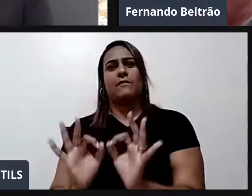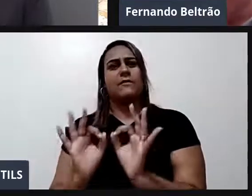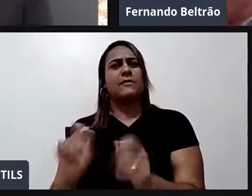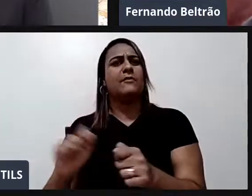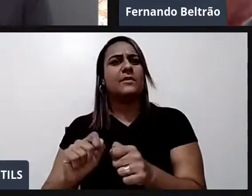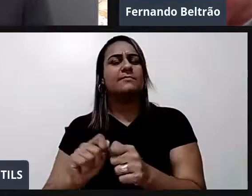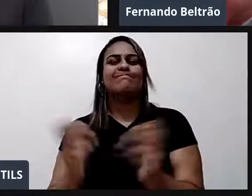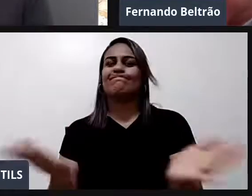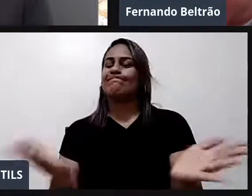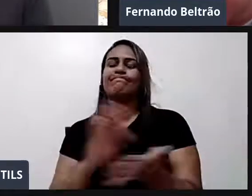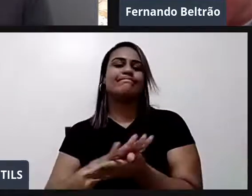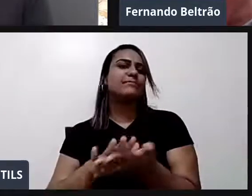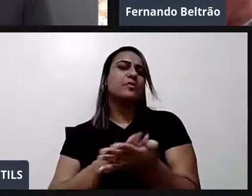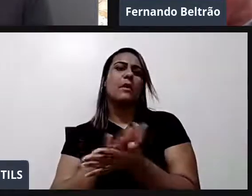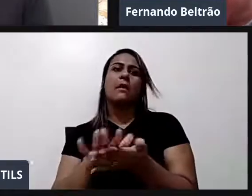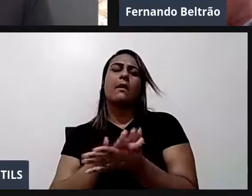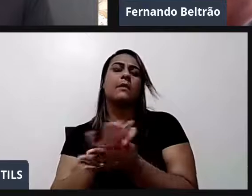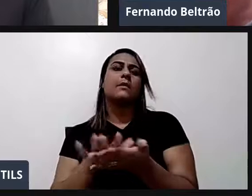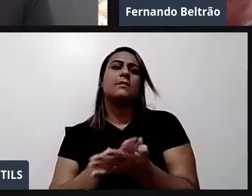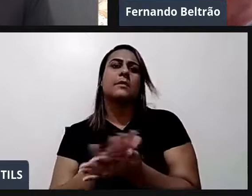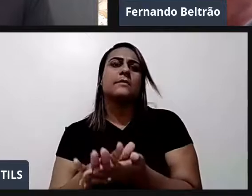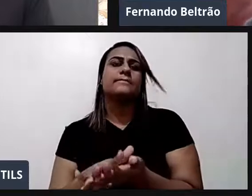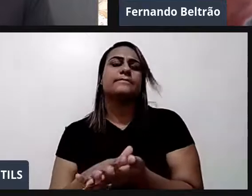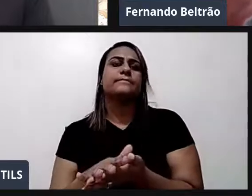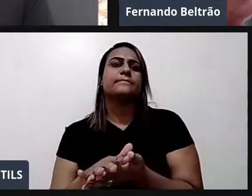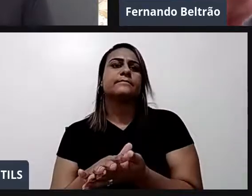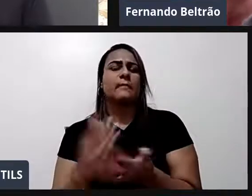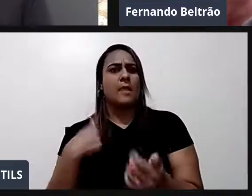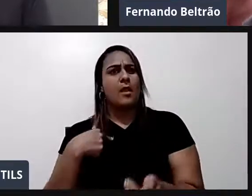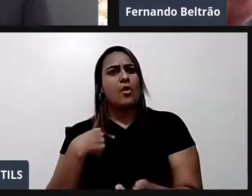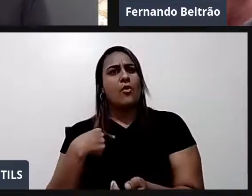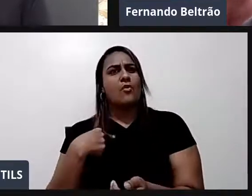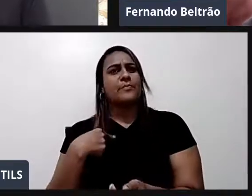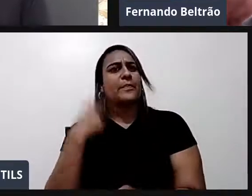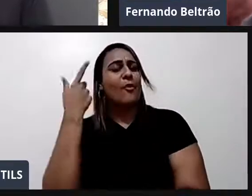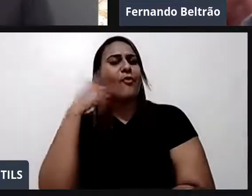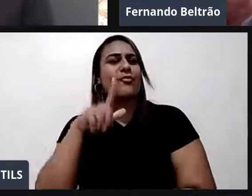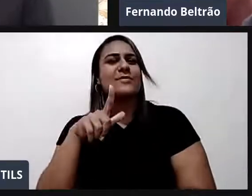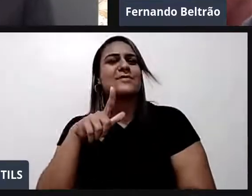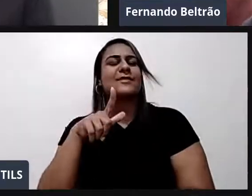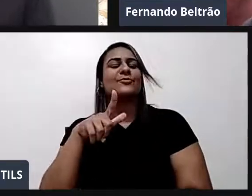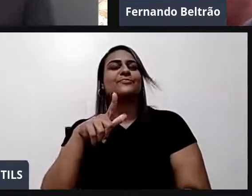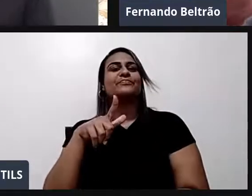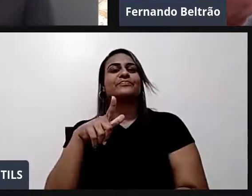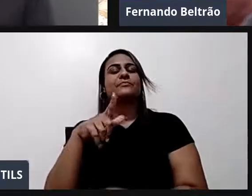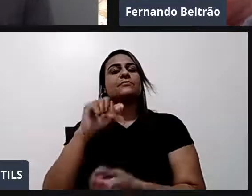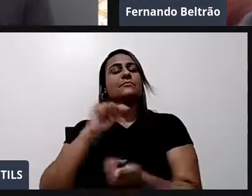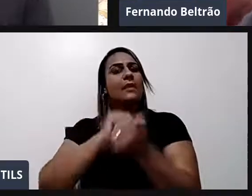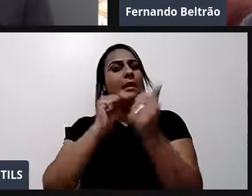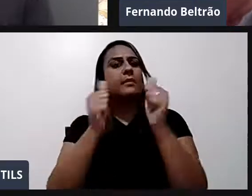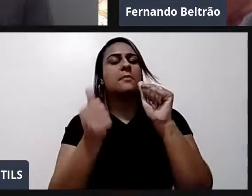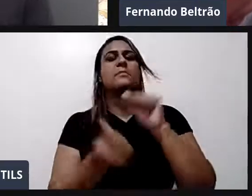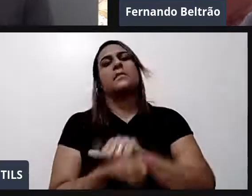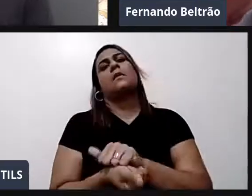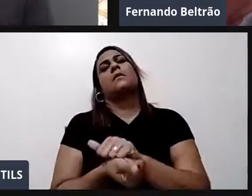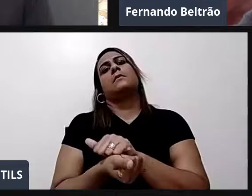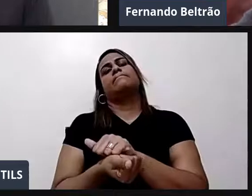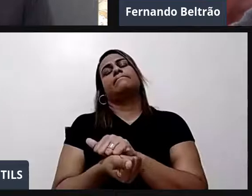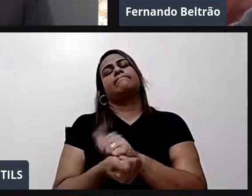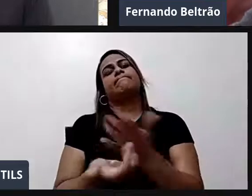trocando o pneu do carro. Com o carro andando. Eu vou tentando fazer o que dá para fazer. E é uma pena que a gente não